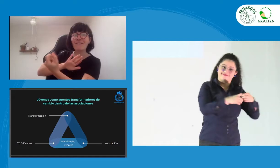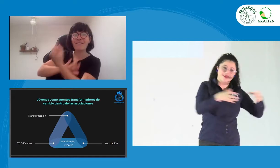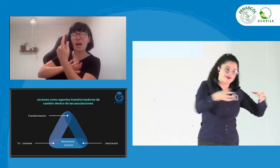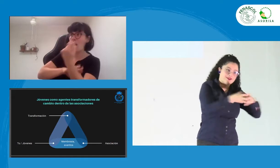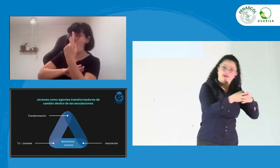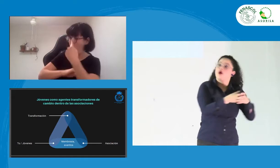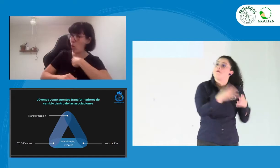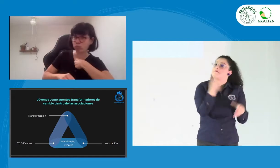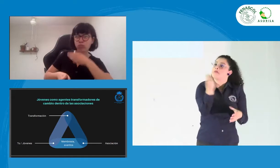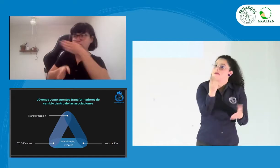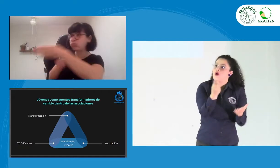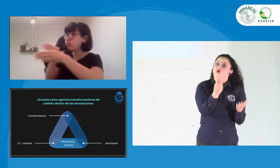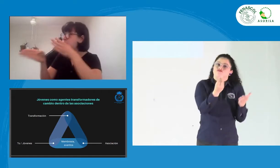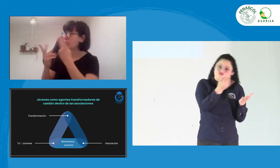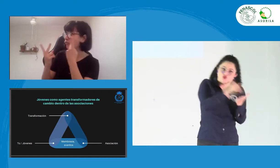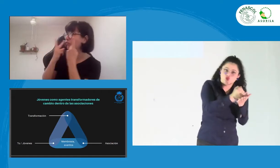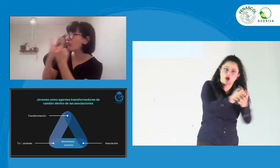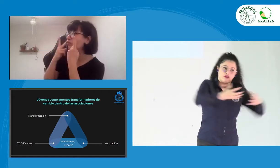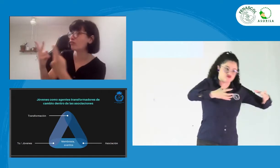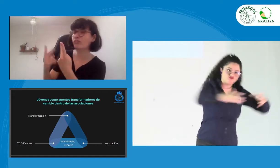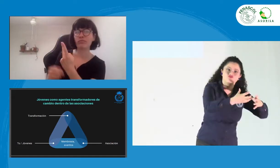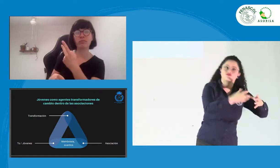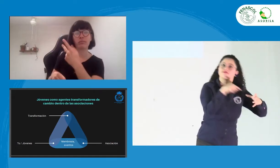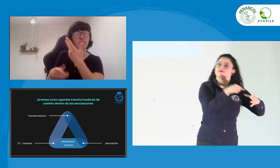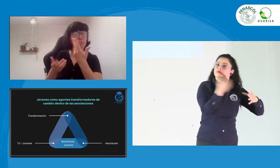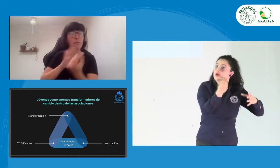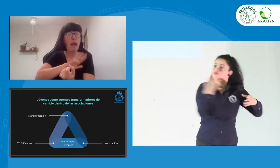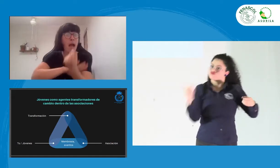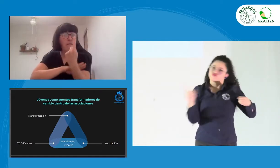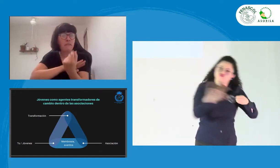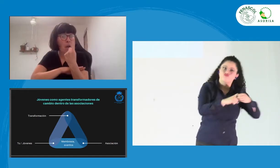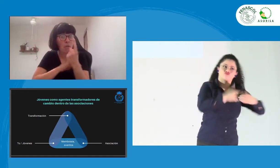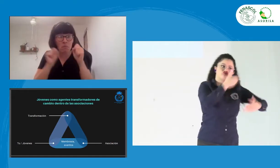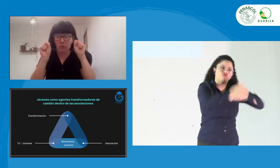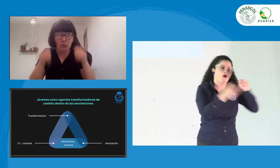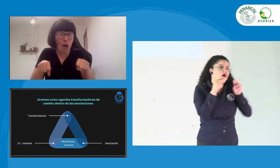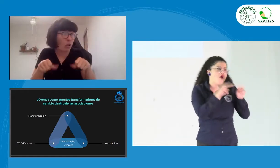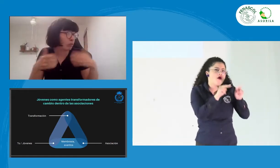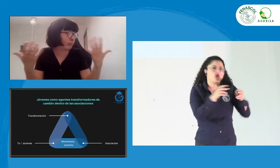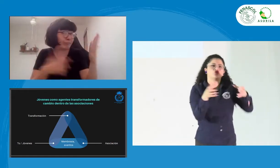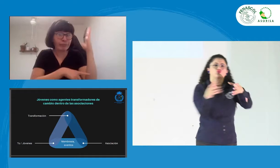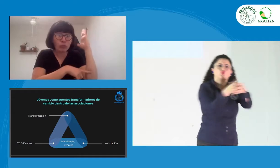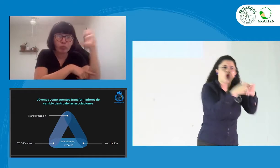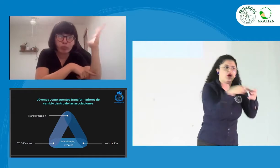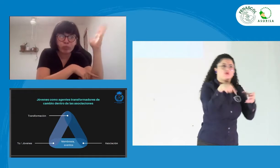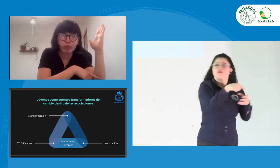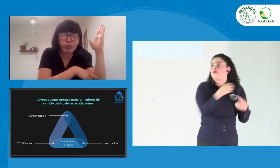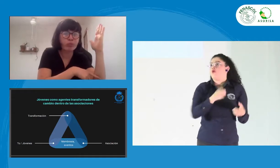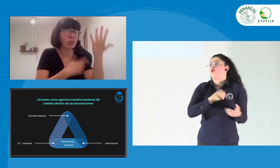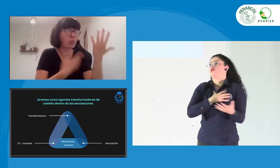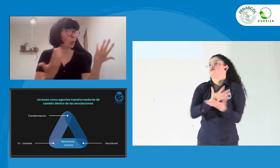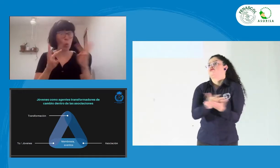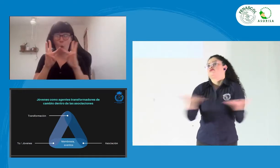miembros de las diferentes asociaciones. Que cuando existan diferentes espacios puedan estar allí.